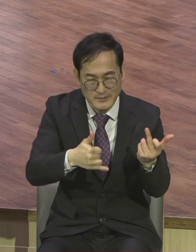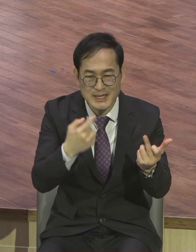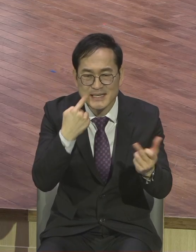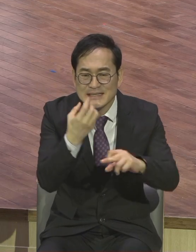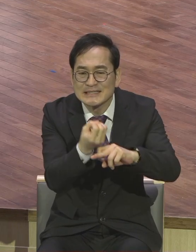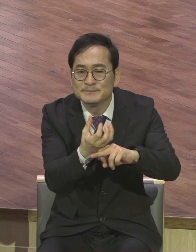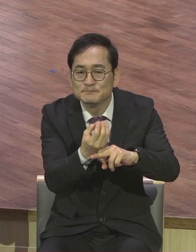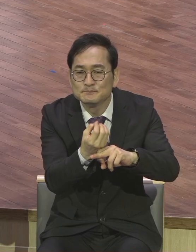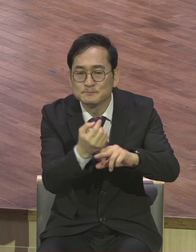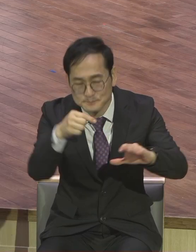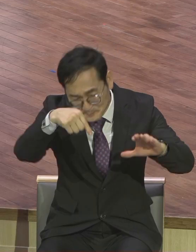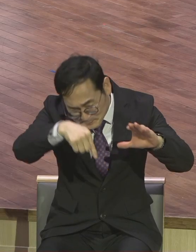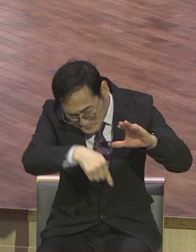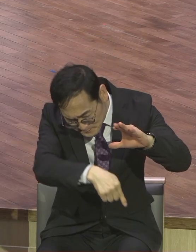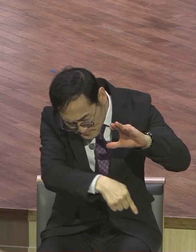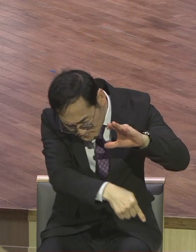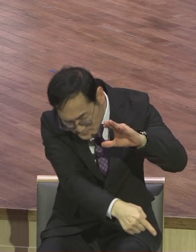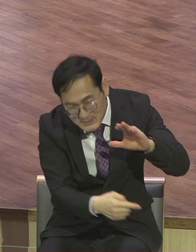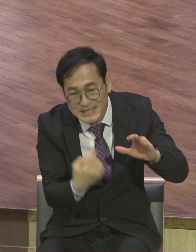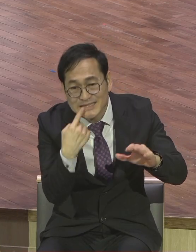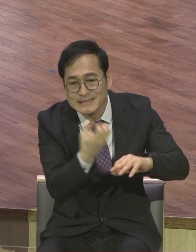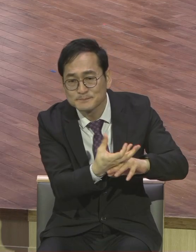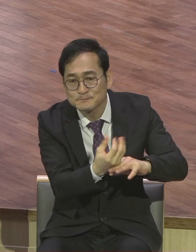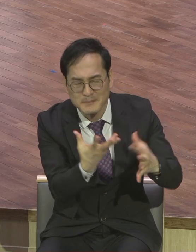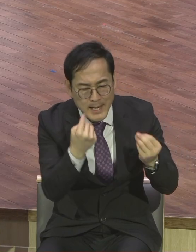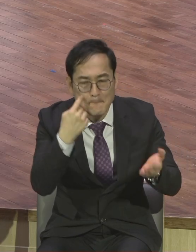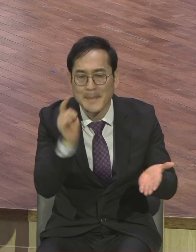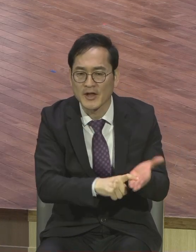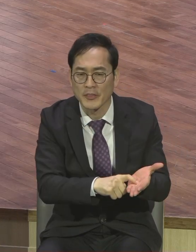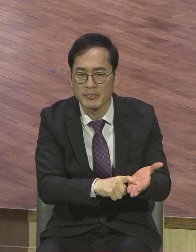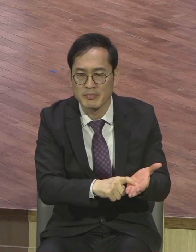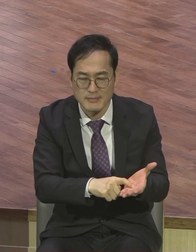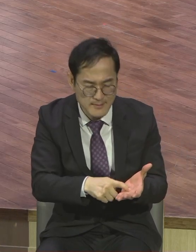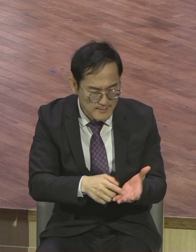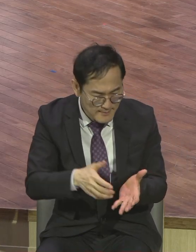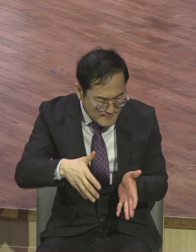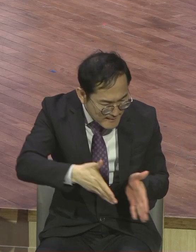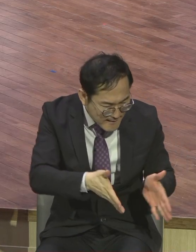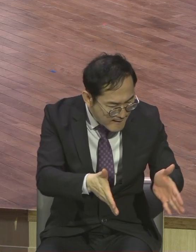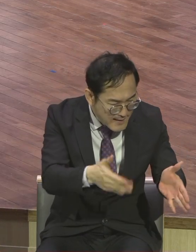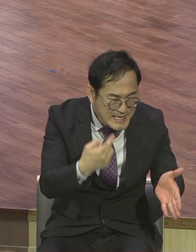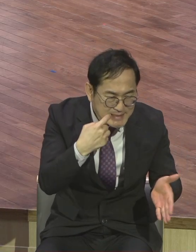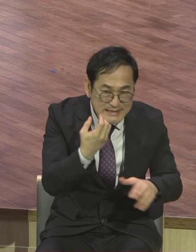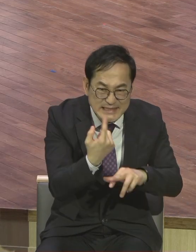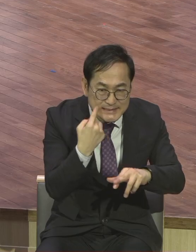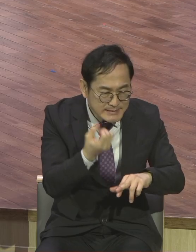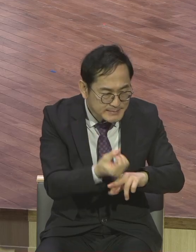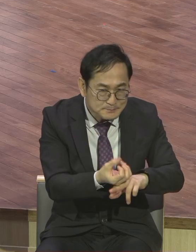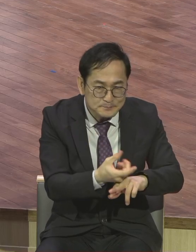쏟아져 나왔어요 막 금광을 찾아가지고 너도 나도 막 그냥